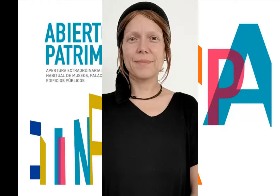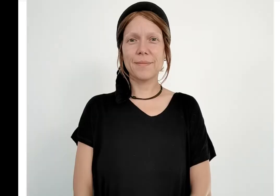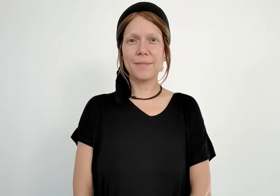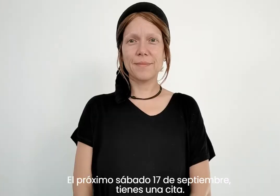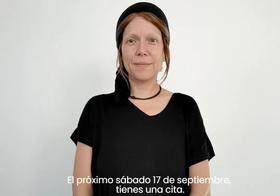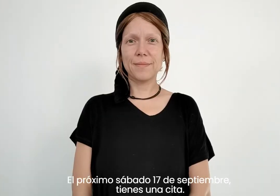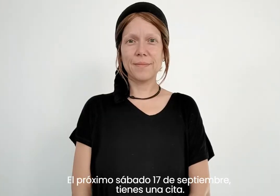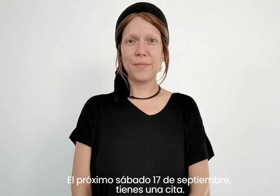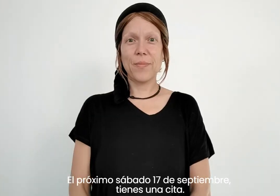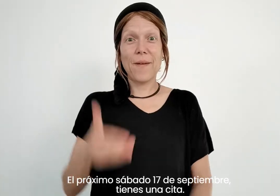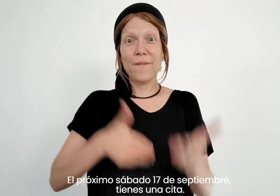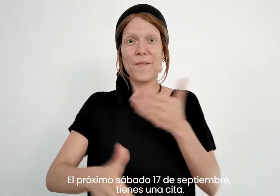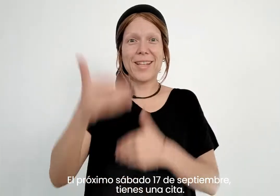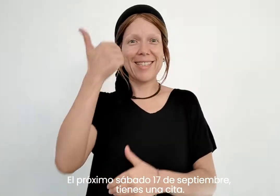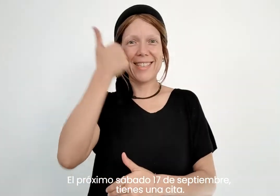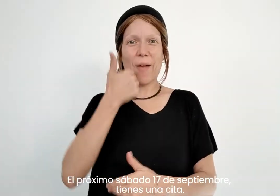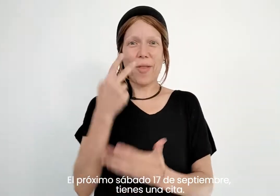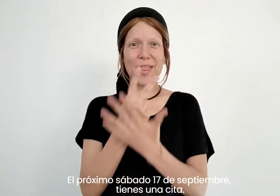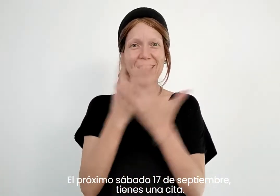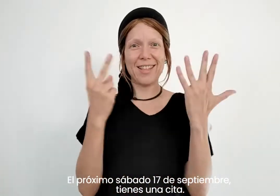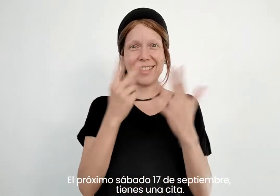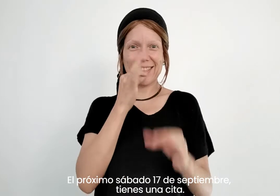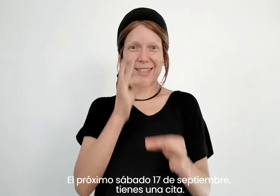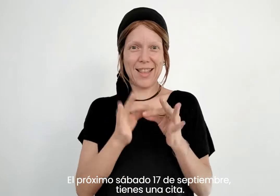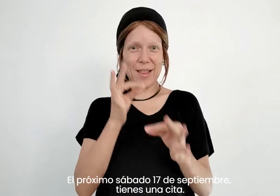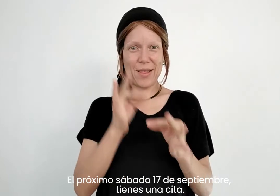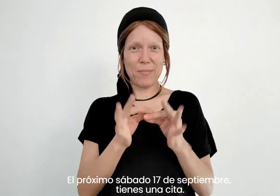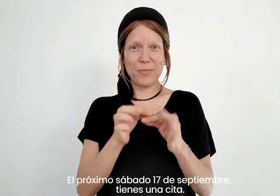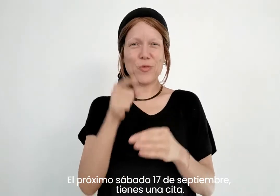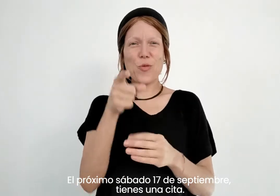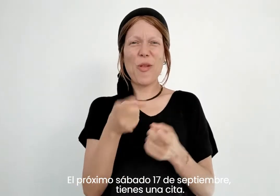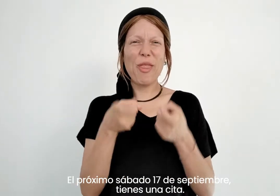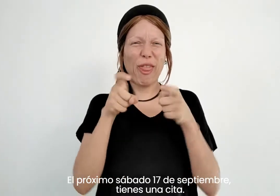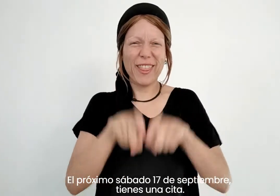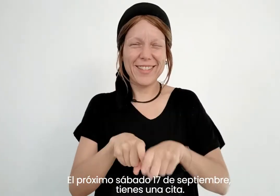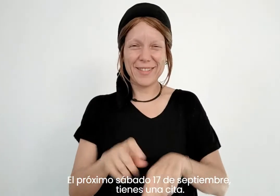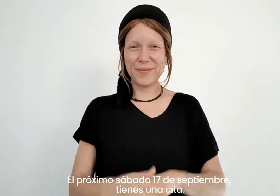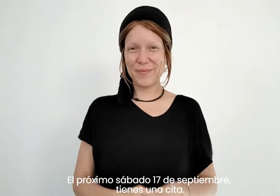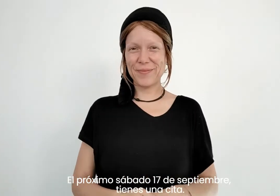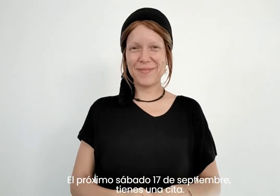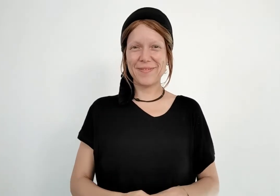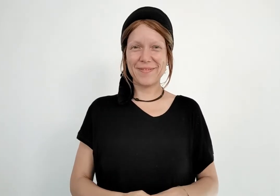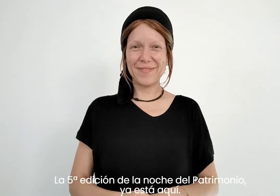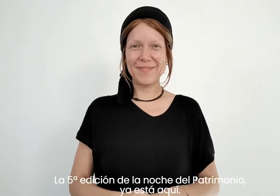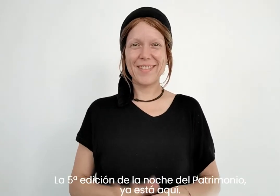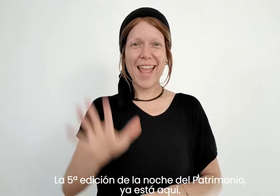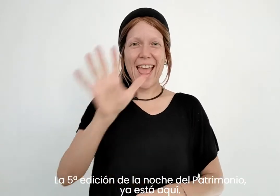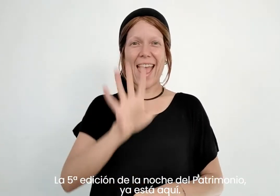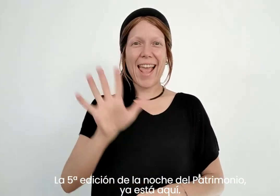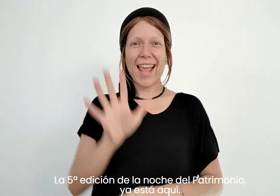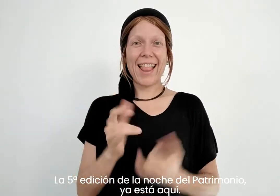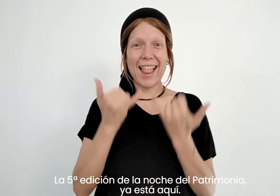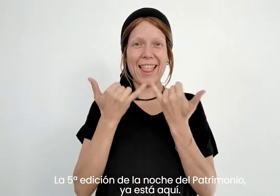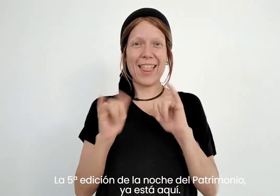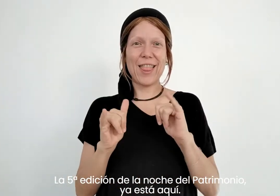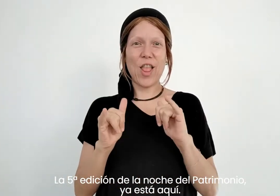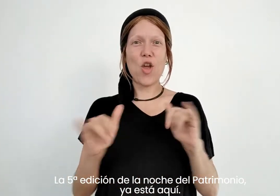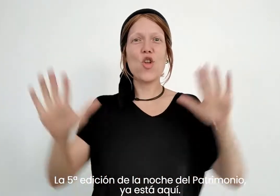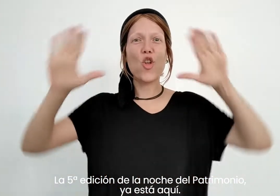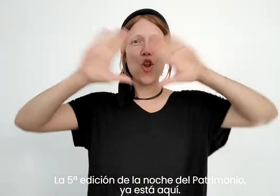El próximo sábado 17 de septiembre tienes una cita. La quinta edición de la Noche del Patrimonio